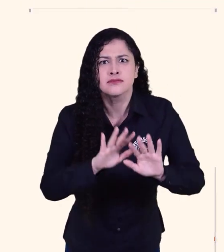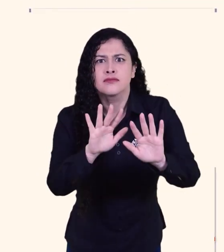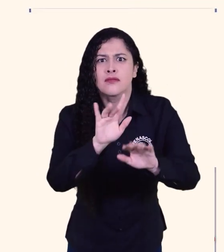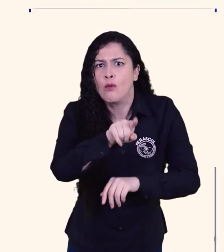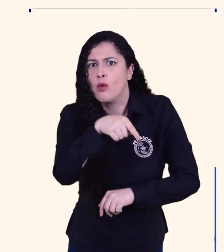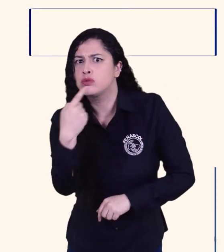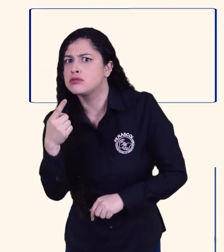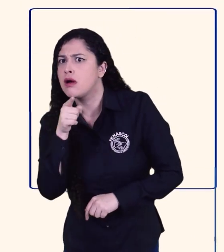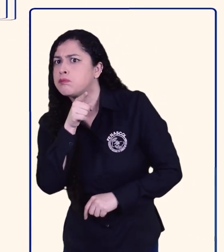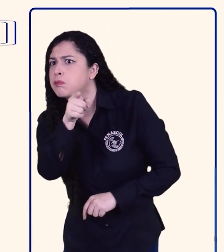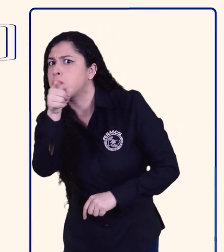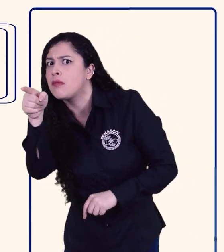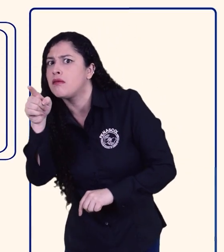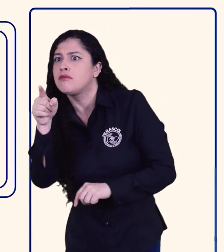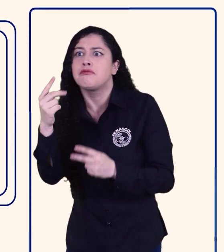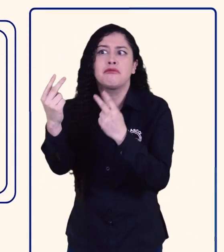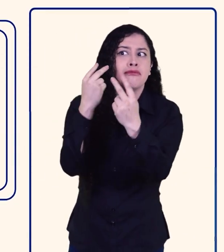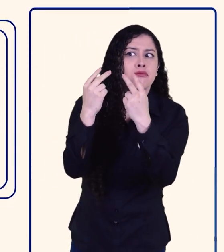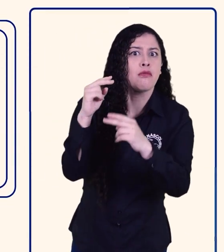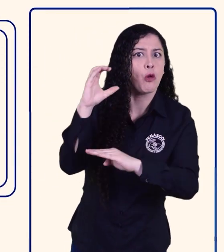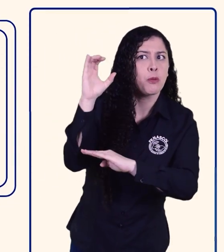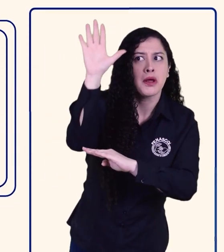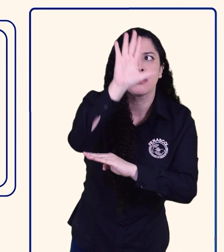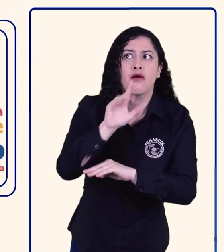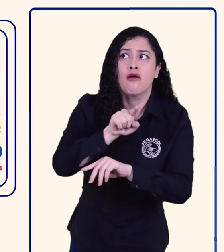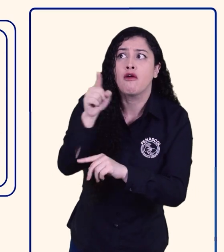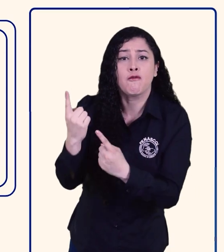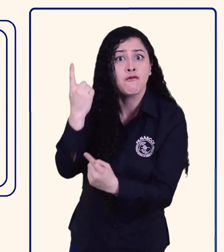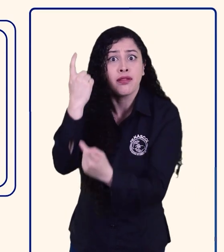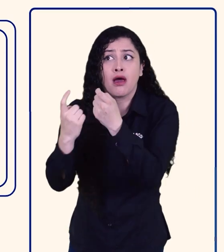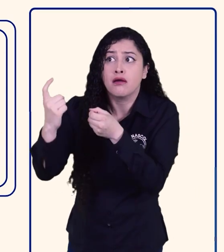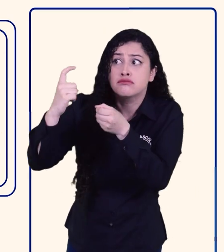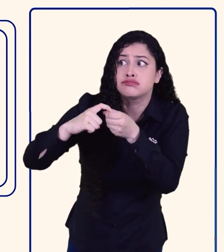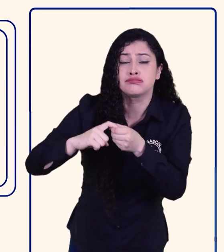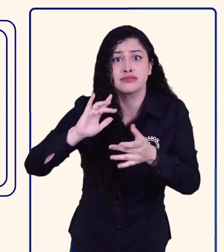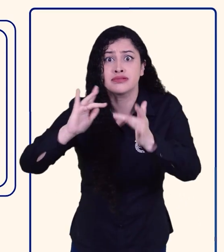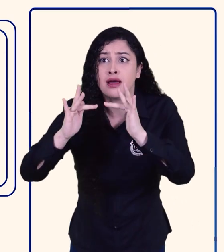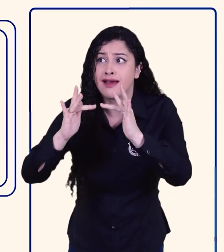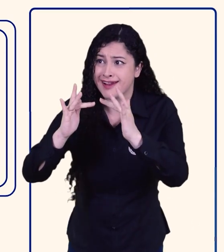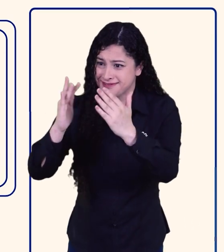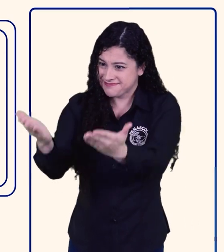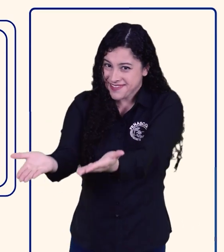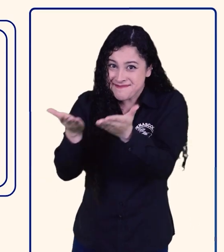Por eso invitamos a los que aún no hacen parte del Centro de Relevo a que se unan.